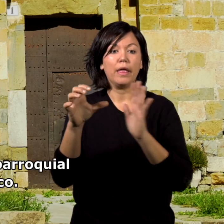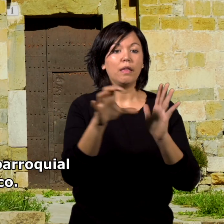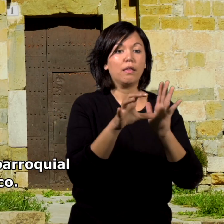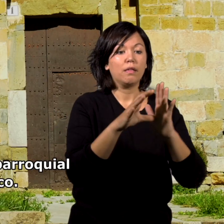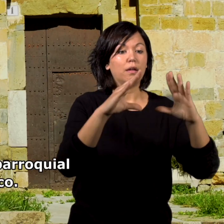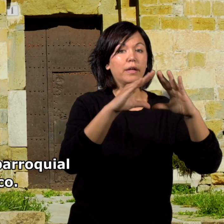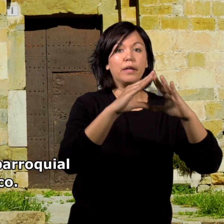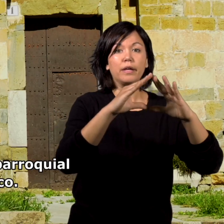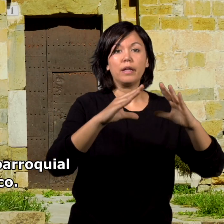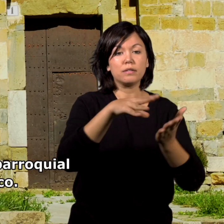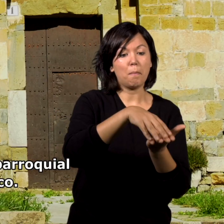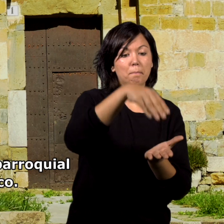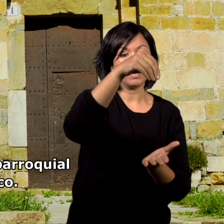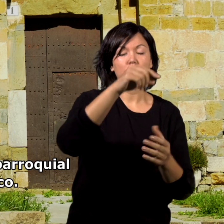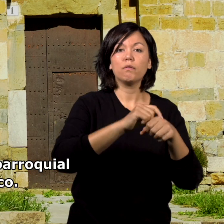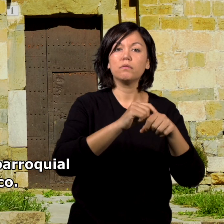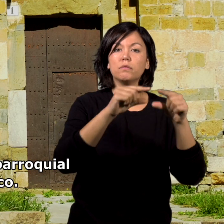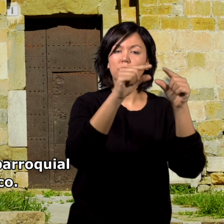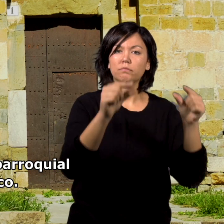alrededor de la iglesia parroquial de estilo románico.